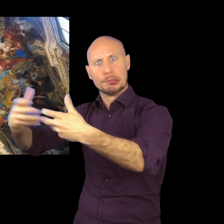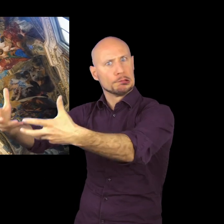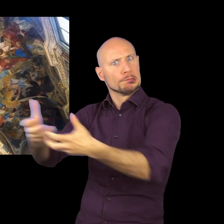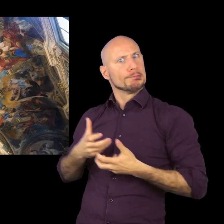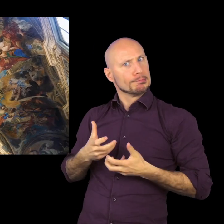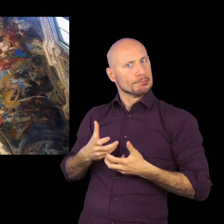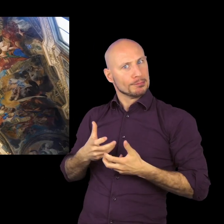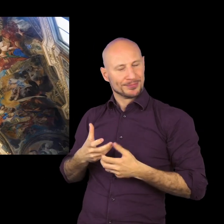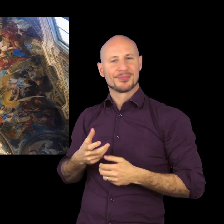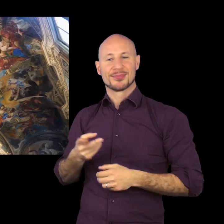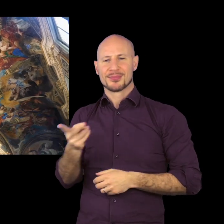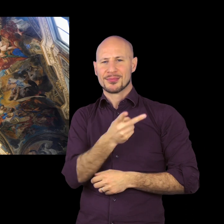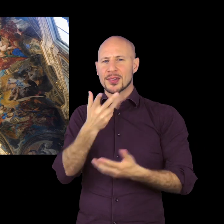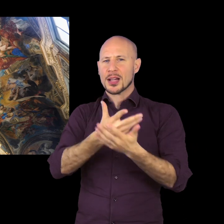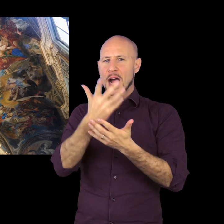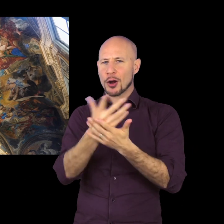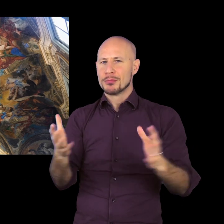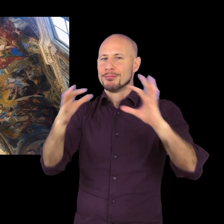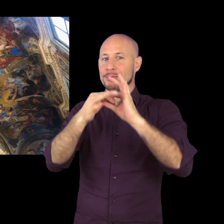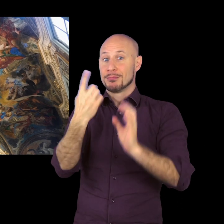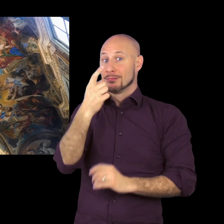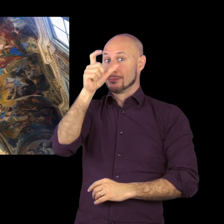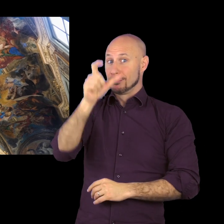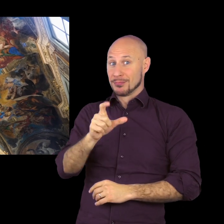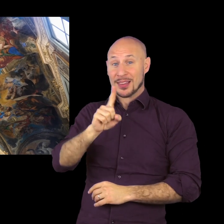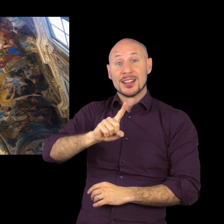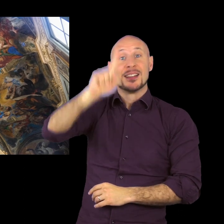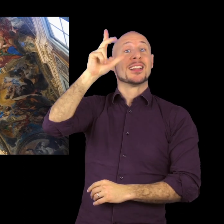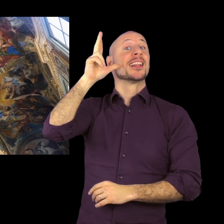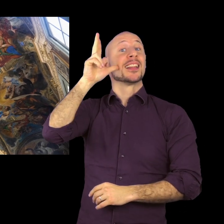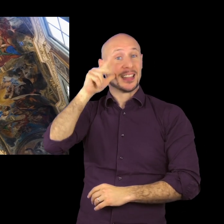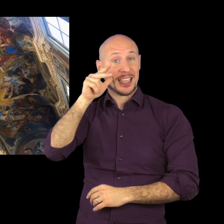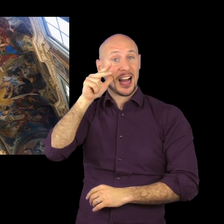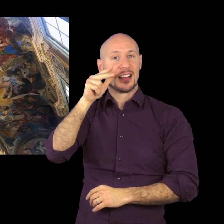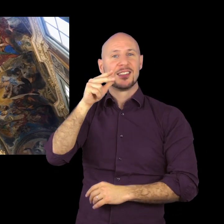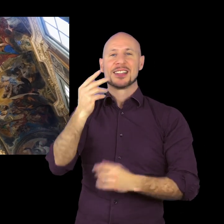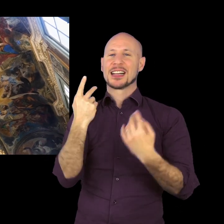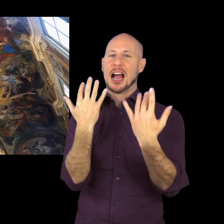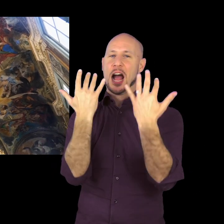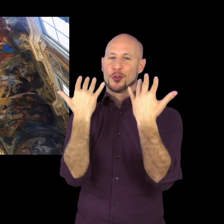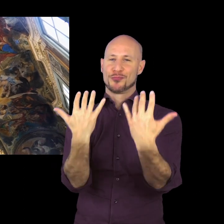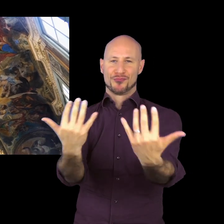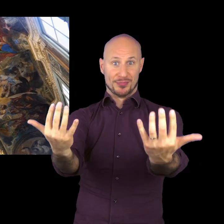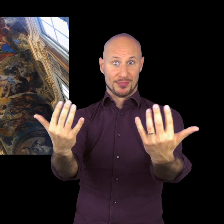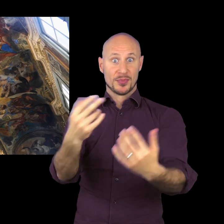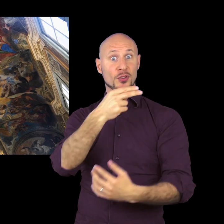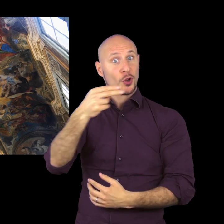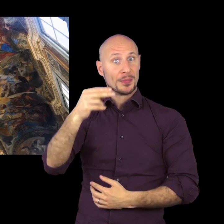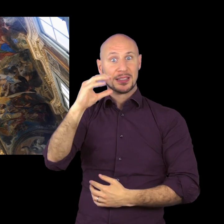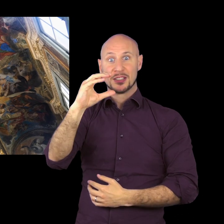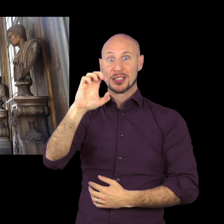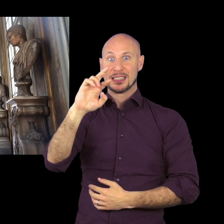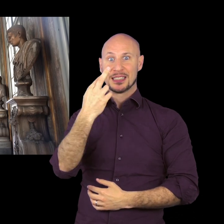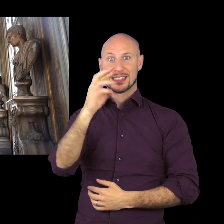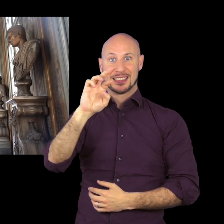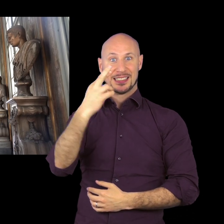stessa tematica sostanzialmente e questo dialogo si rende quindi concreto in un'unica figura, quella di Cerere, della dea delle Messi, che